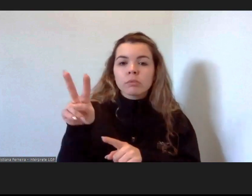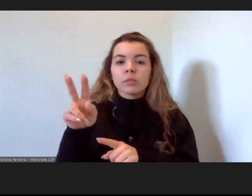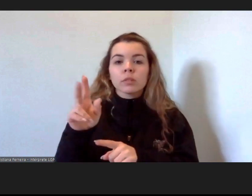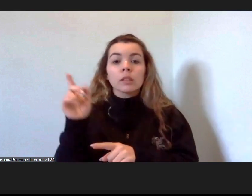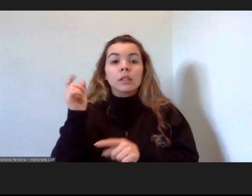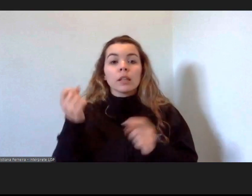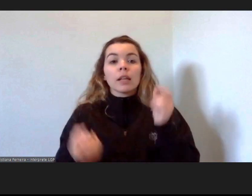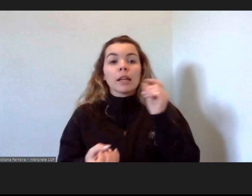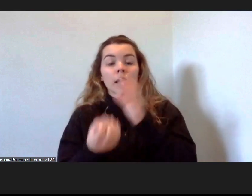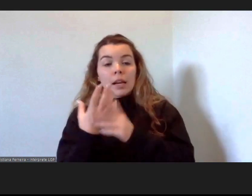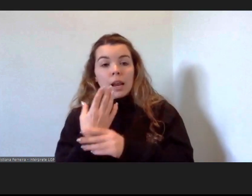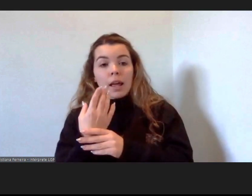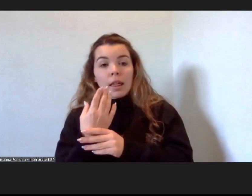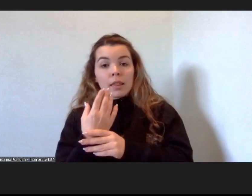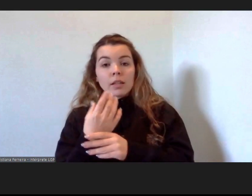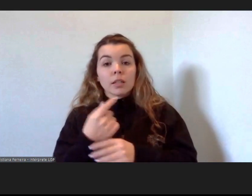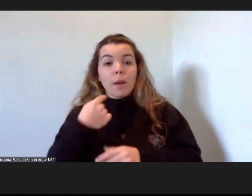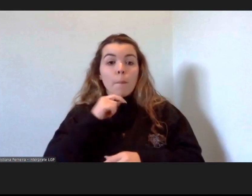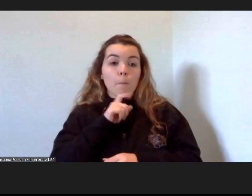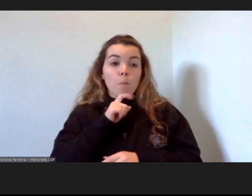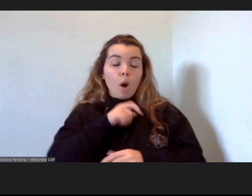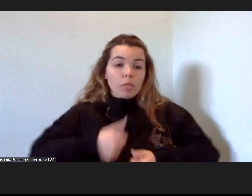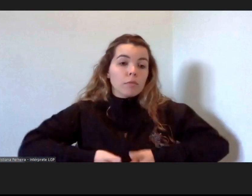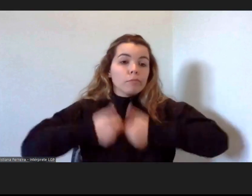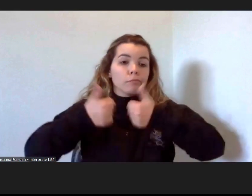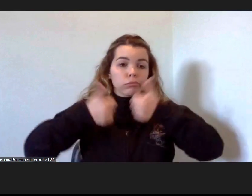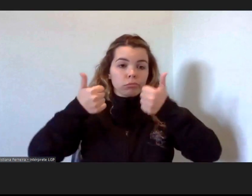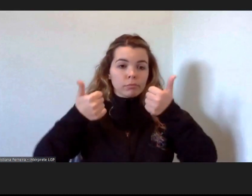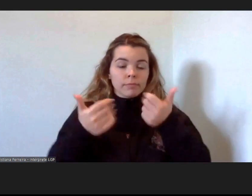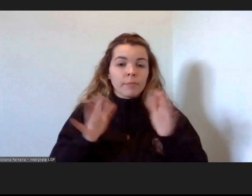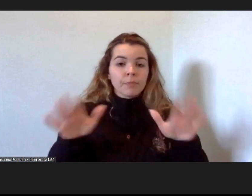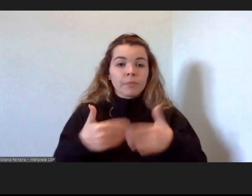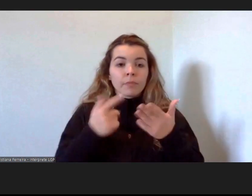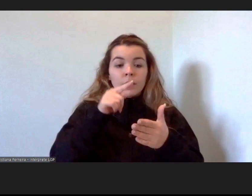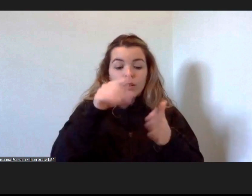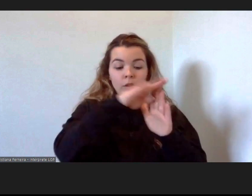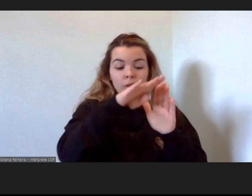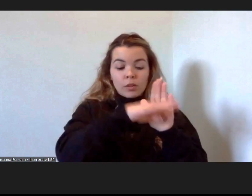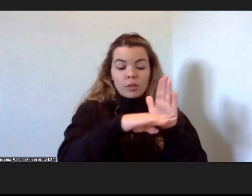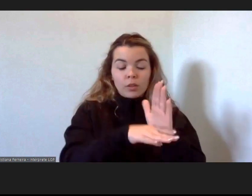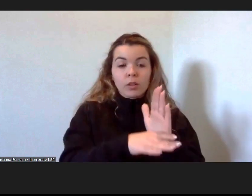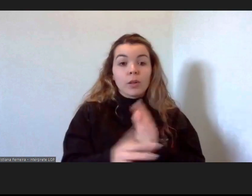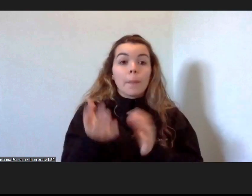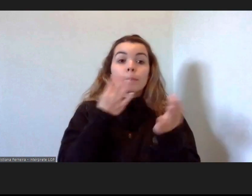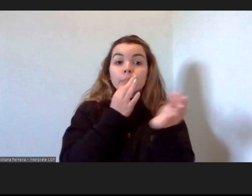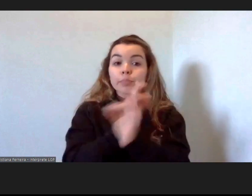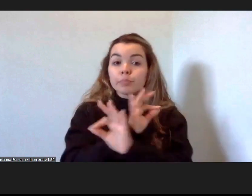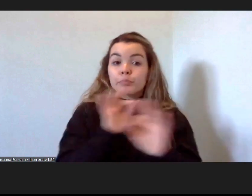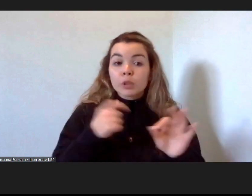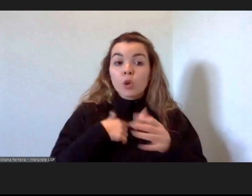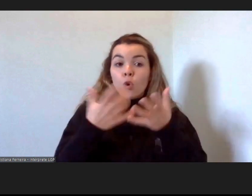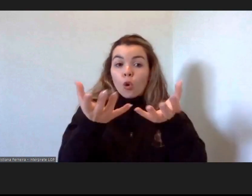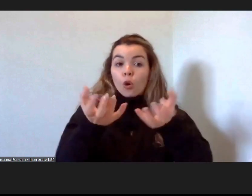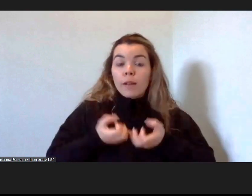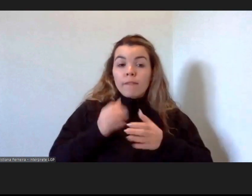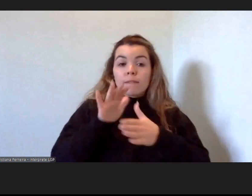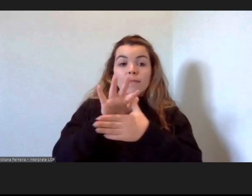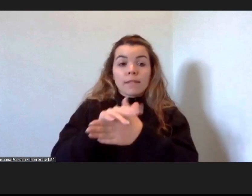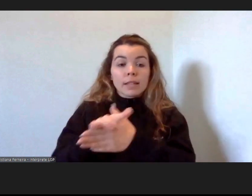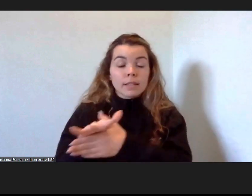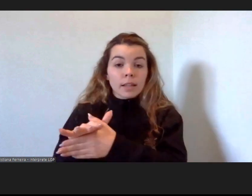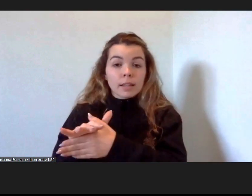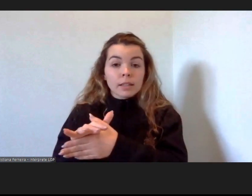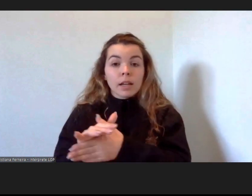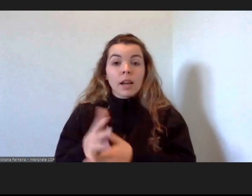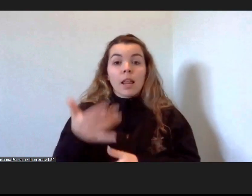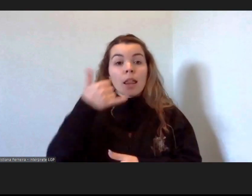implementadas e há melhoria. Este programa é incrível, eu recebo mensagens no